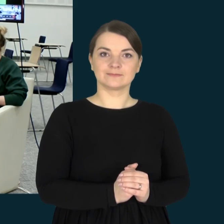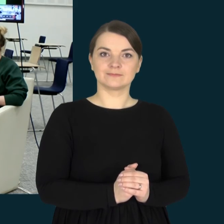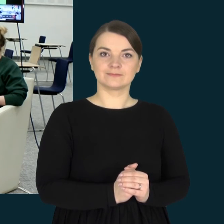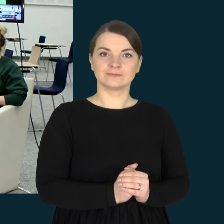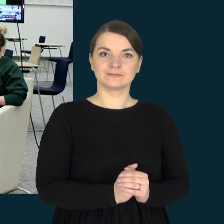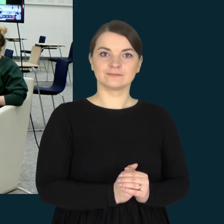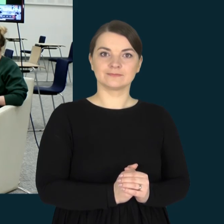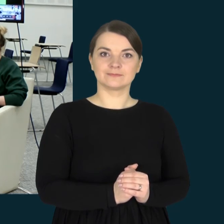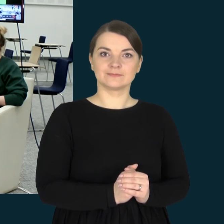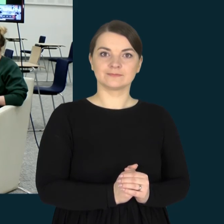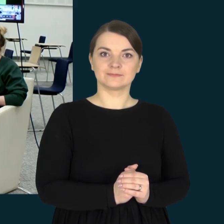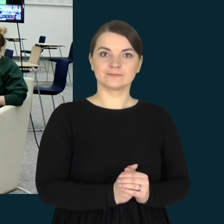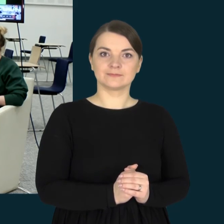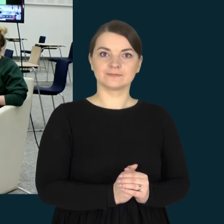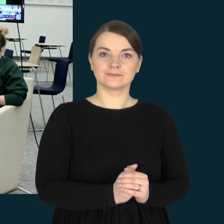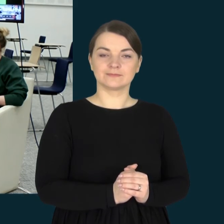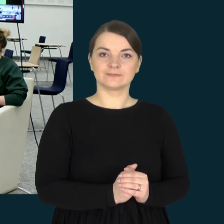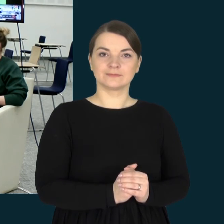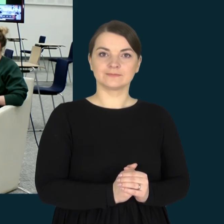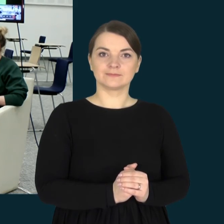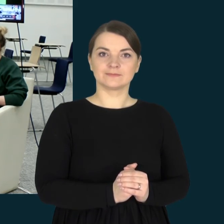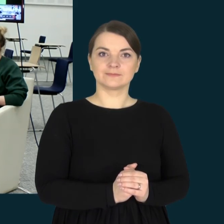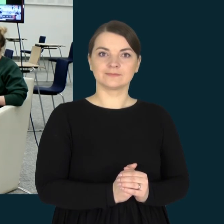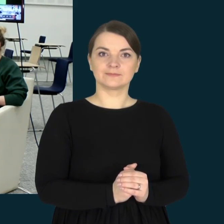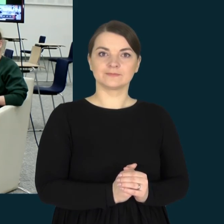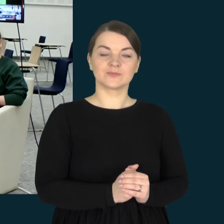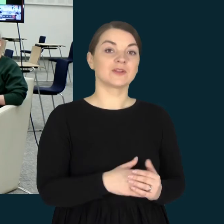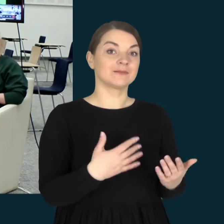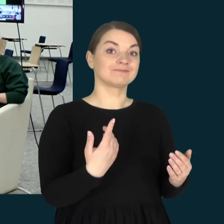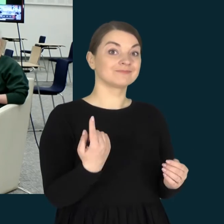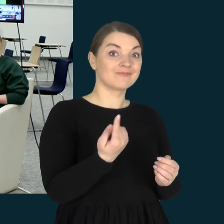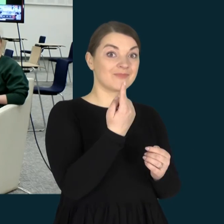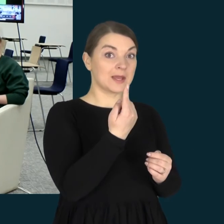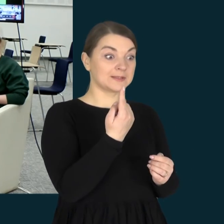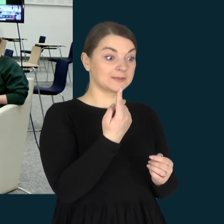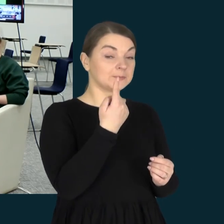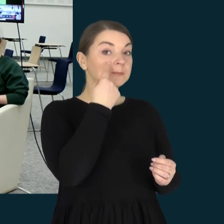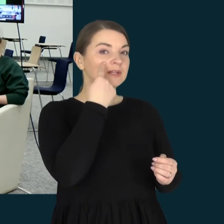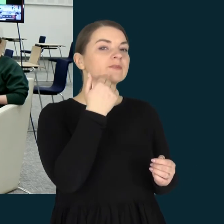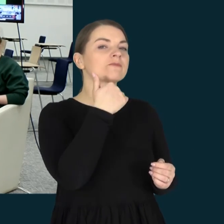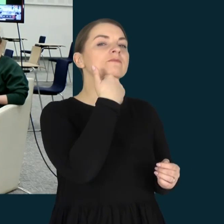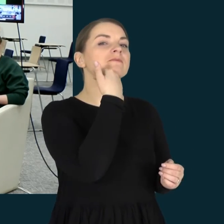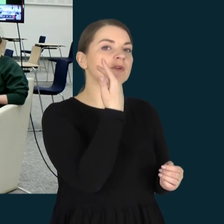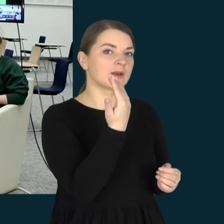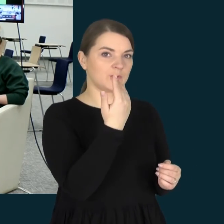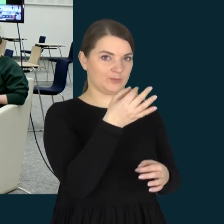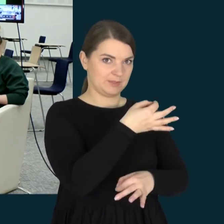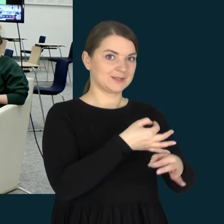Dar vienas pastebėjimas, bet jį pasiliksime vėliau.